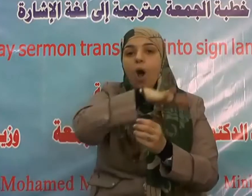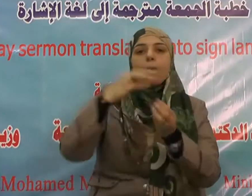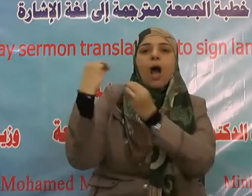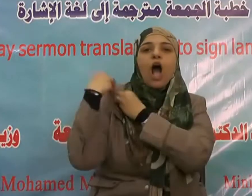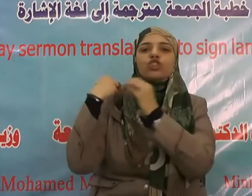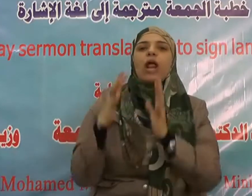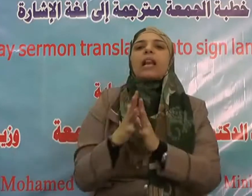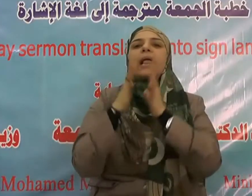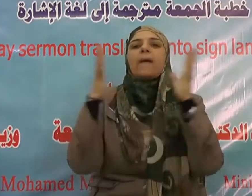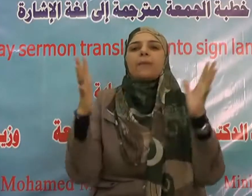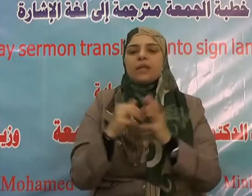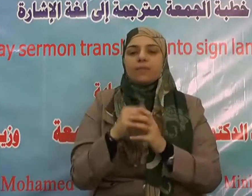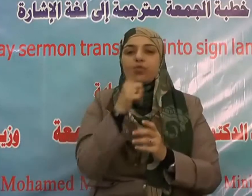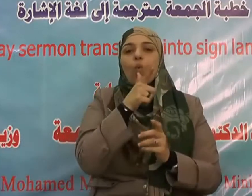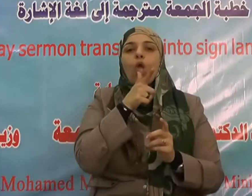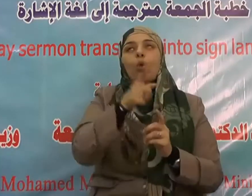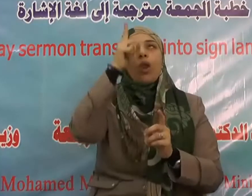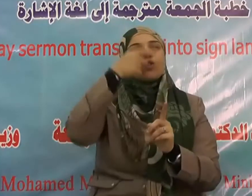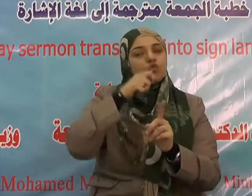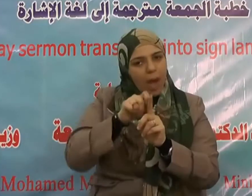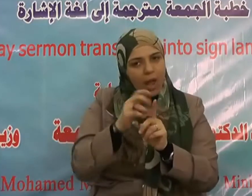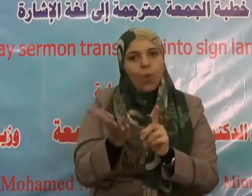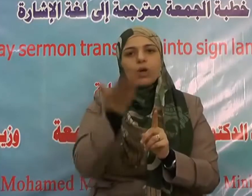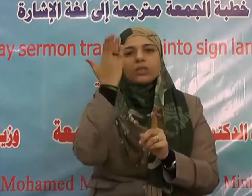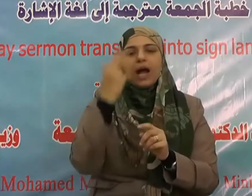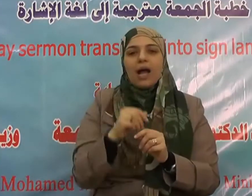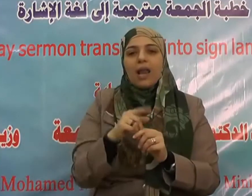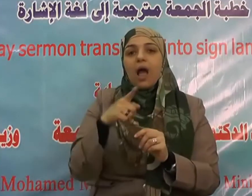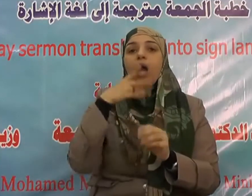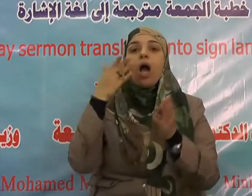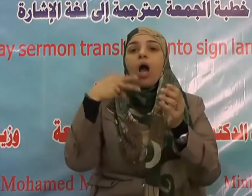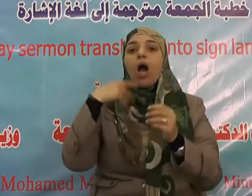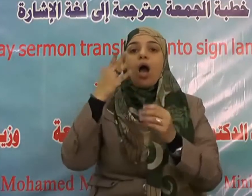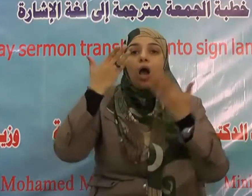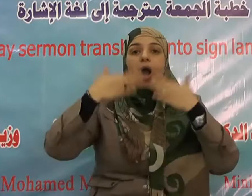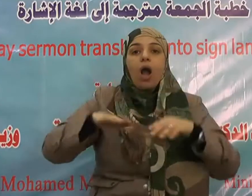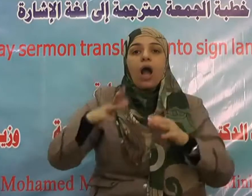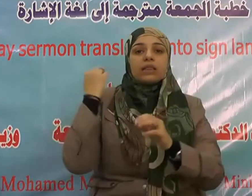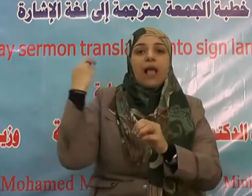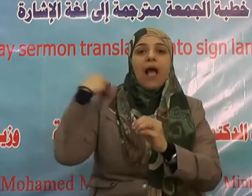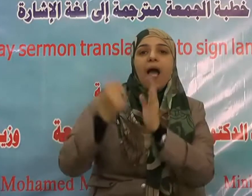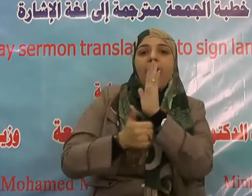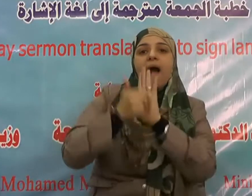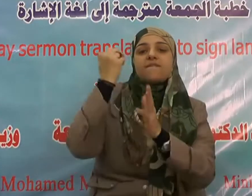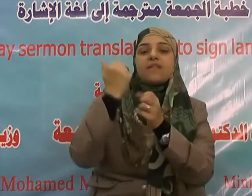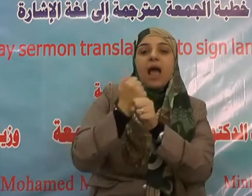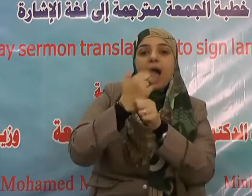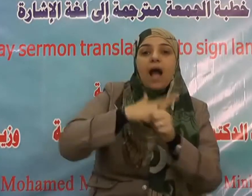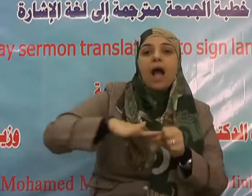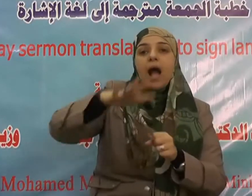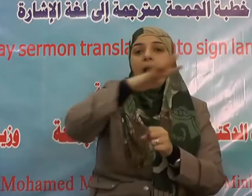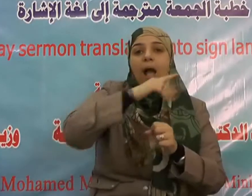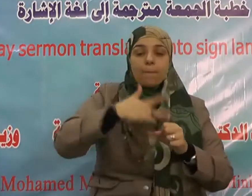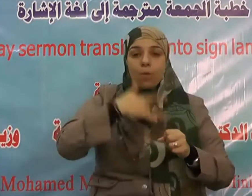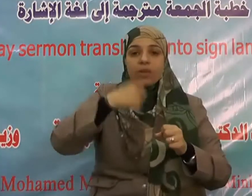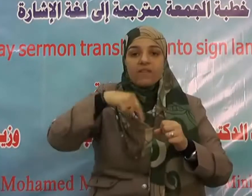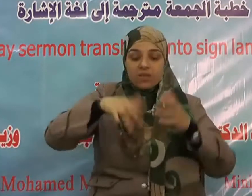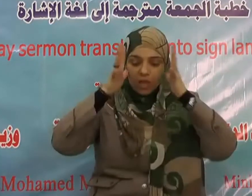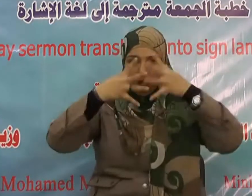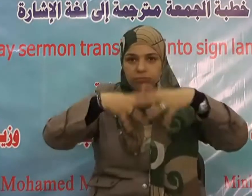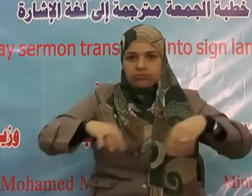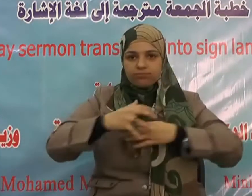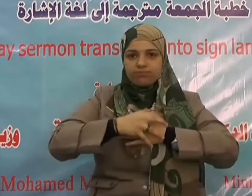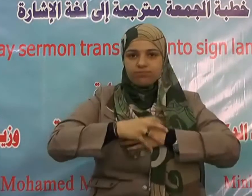أجر عظيم ونعيم مقيم حيث يقول سبحانه إن الذين